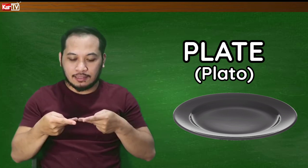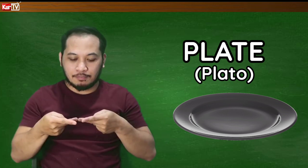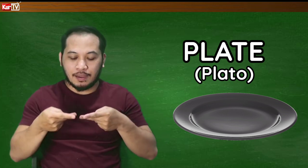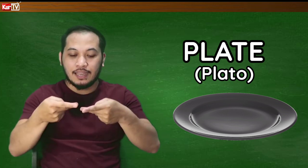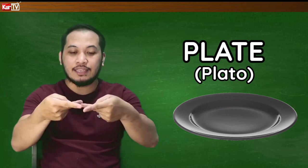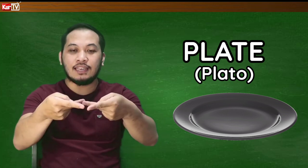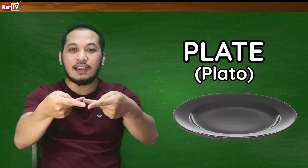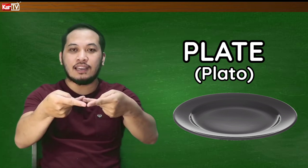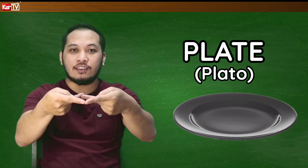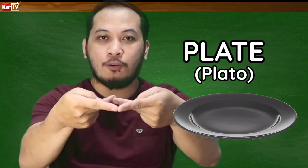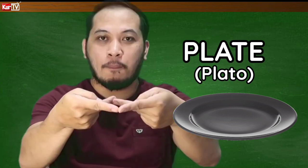Paganyan lang, ayan.